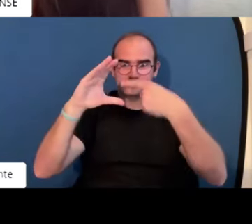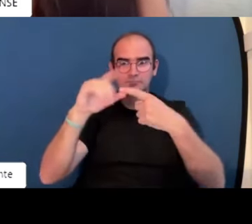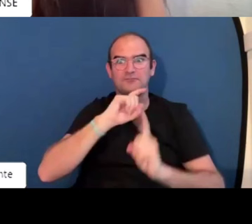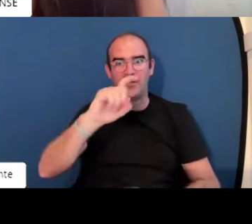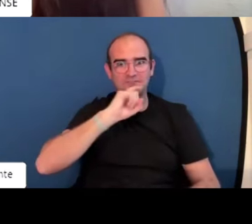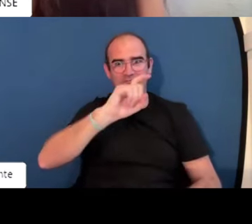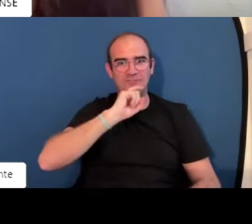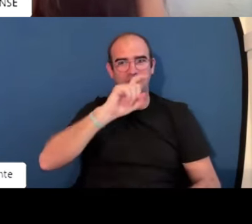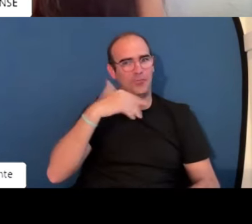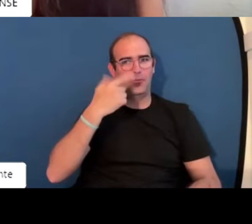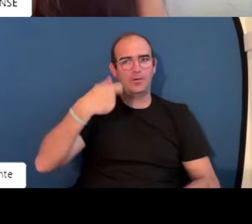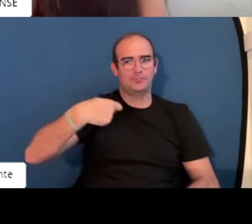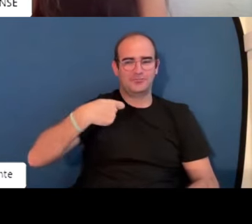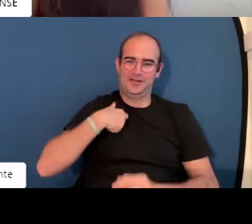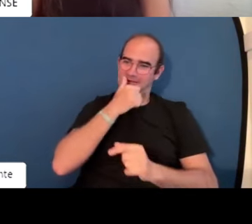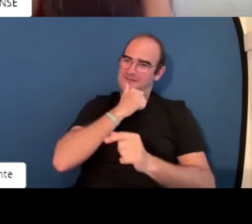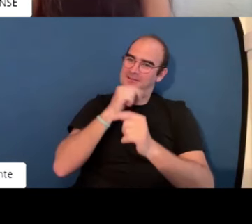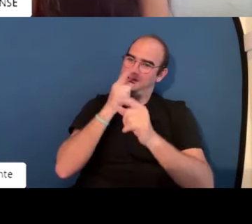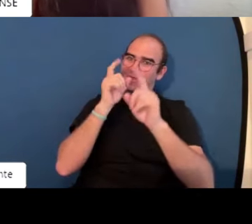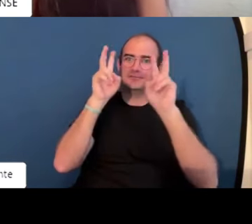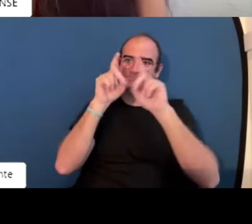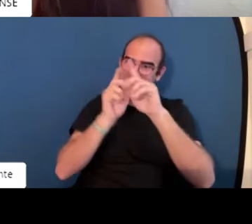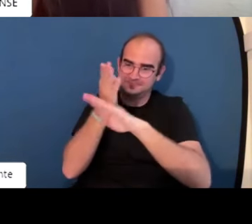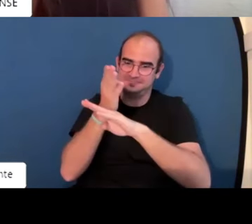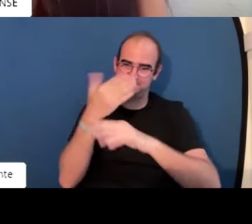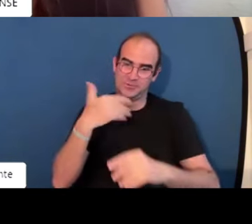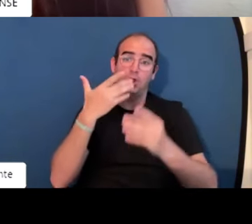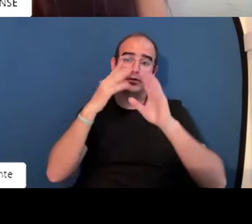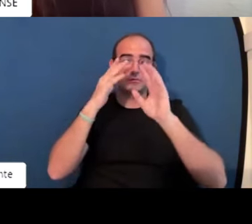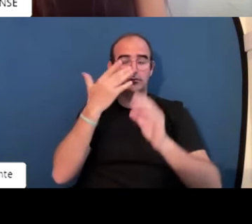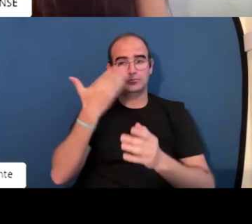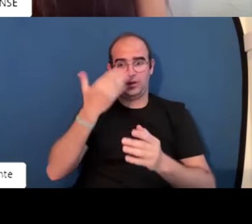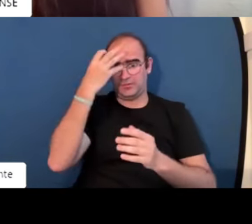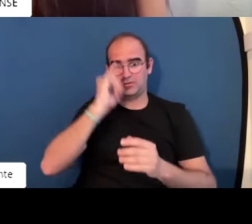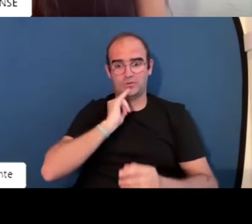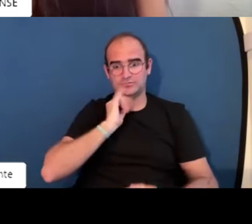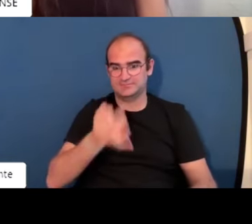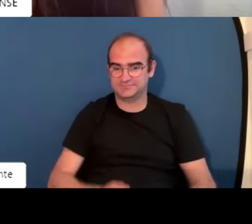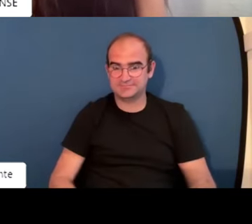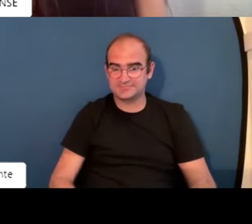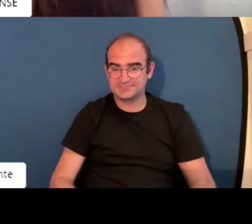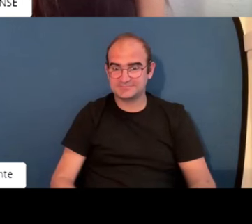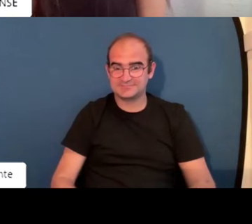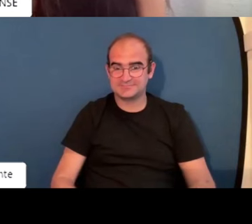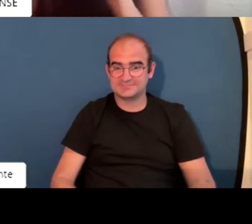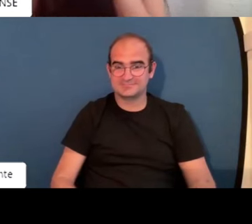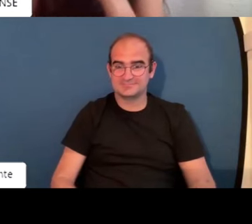mandan un recordatorio y te dice oye que hoy no has practicado te va mandando avisos y al final solo por no tener que leerlos